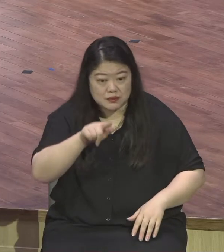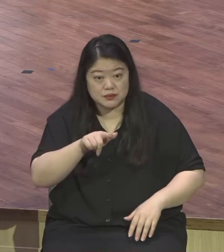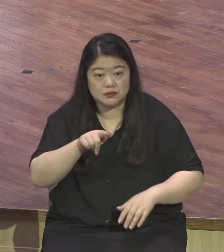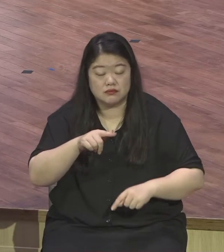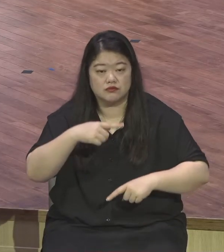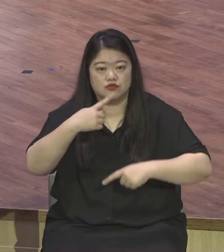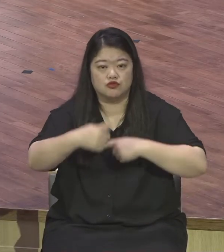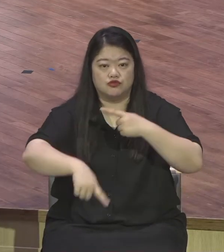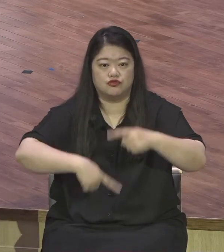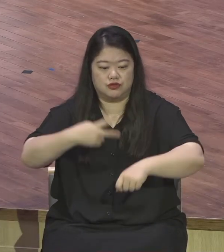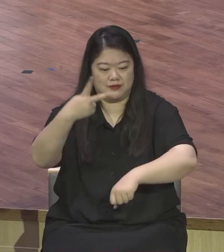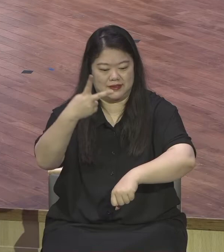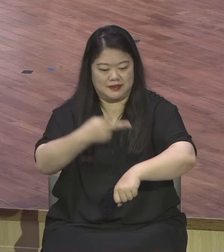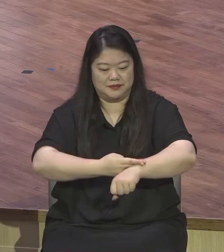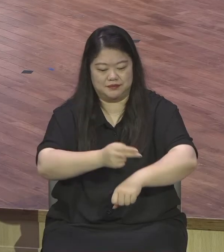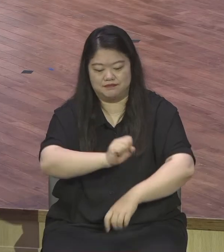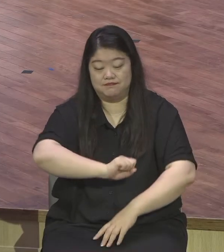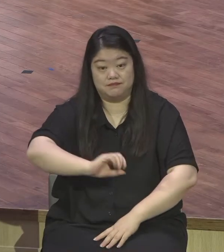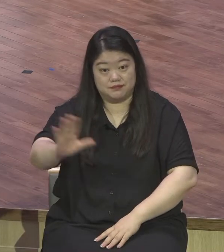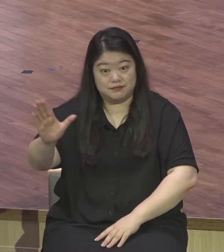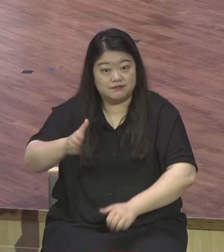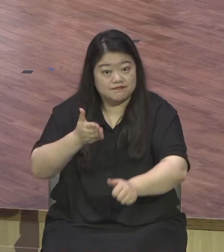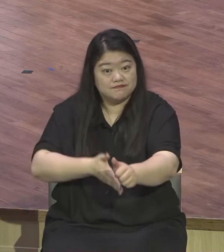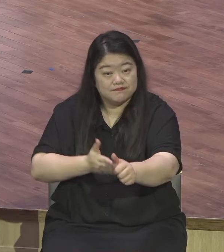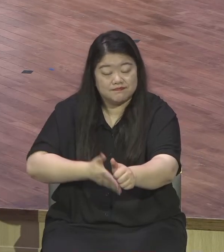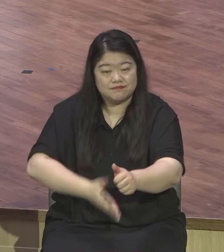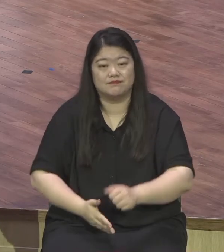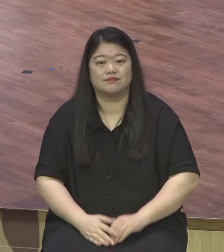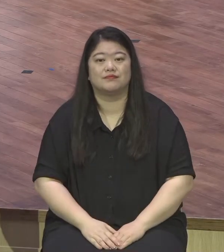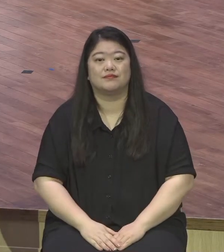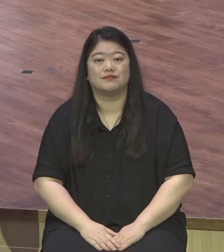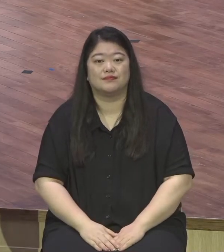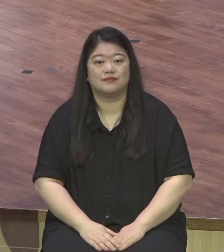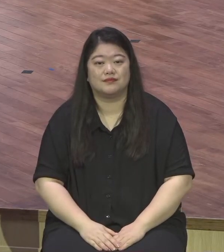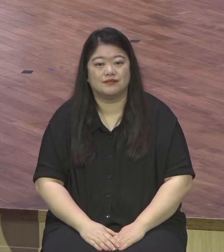버렸으면 죽지 마시기 바랍니다 죽으면 안 돼